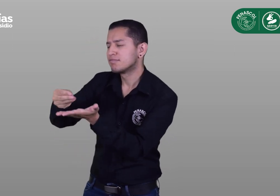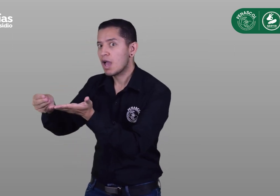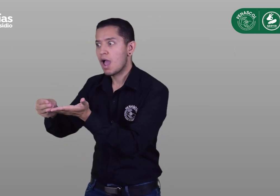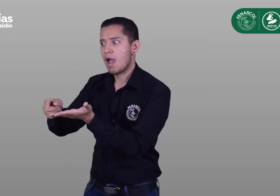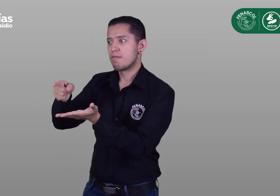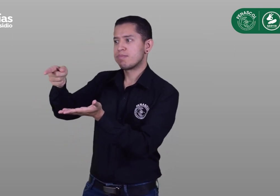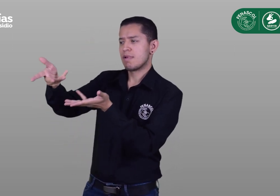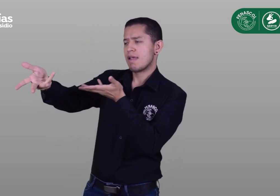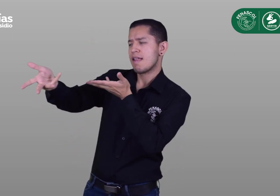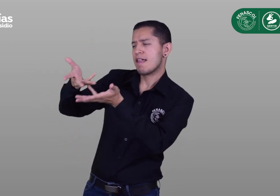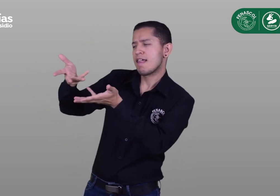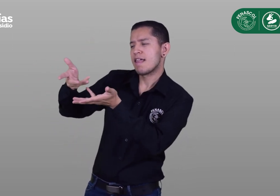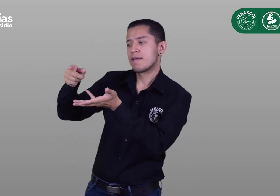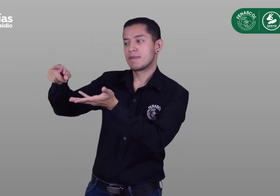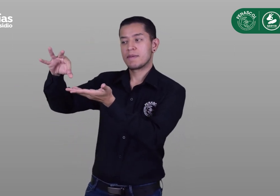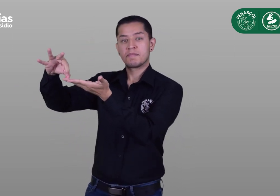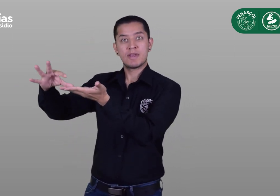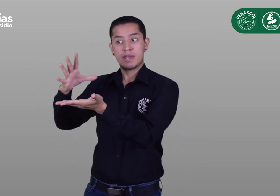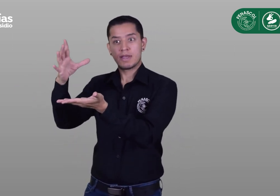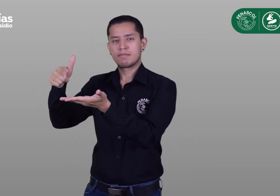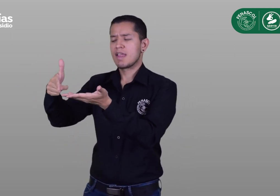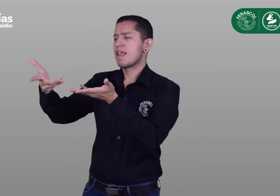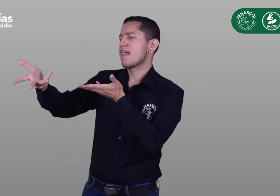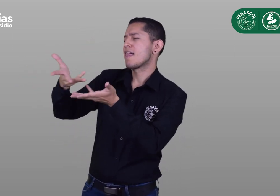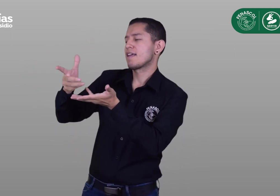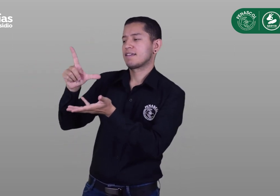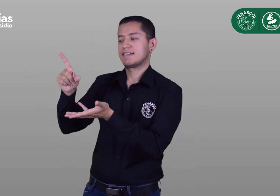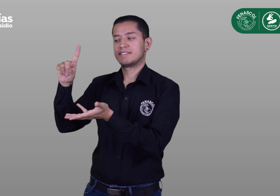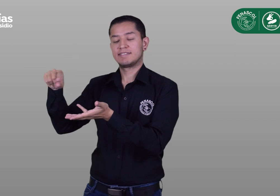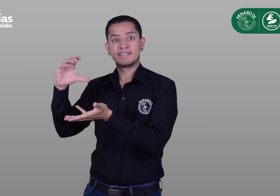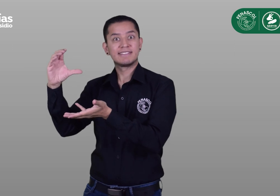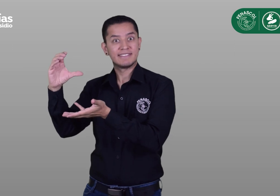que necesiten y comunicarse en lengua de señas colombiana con Servir.